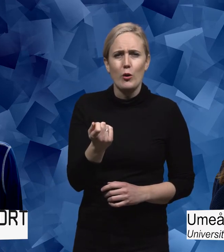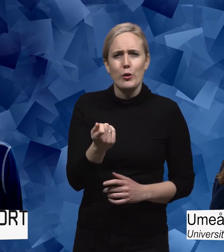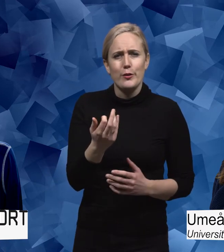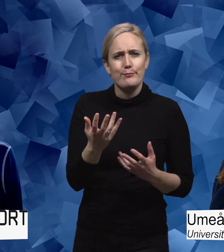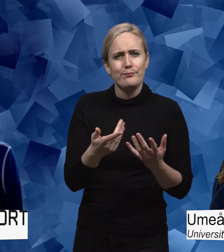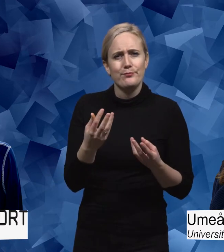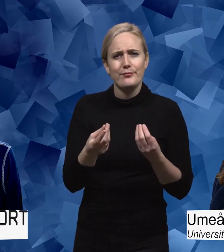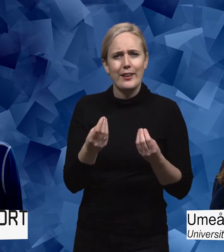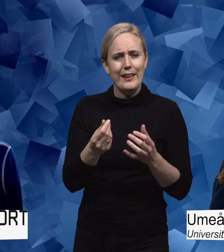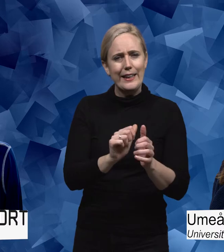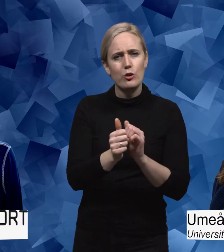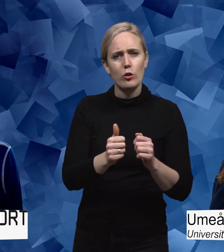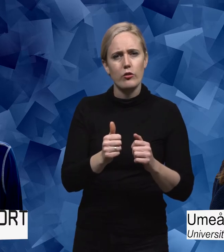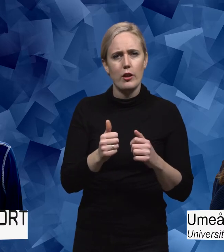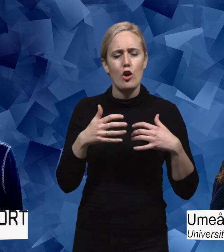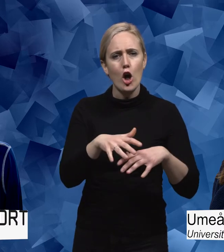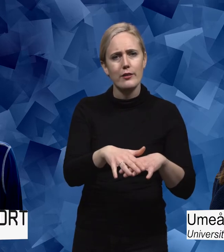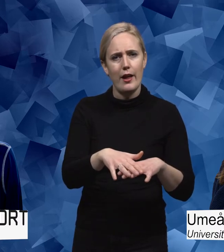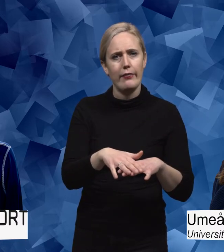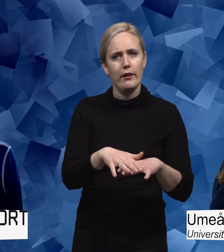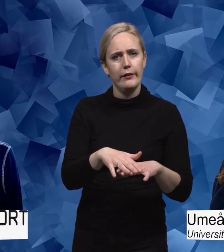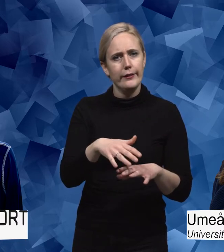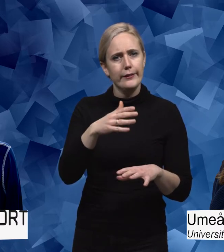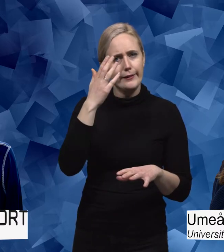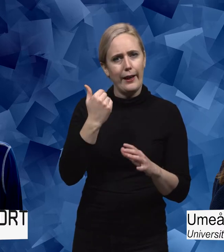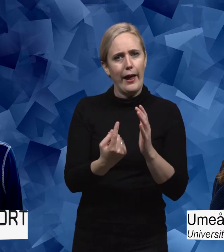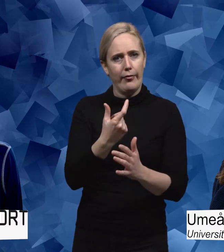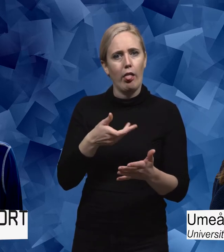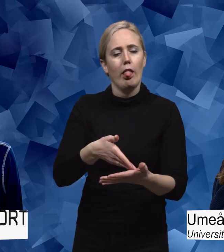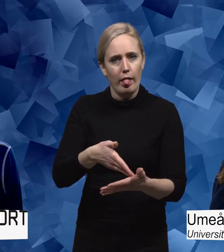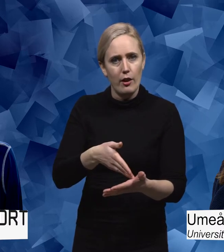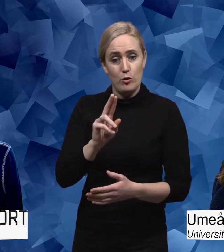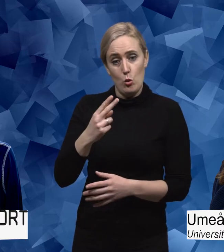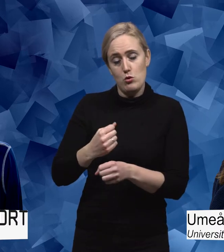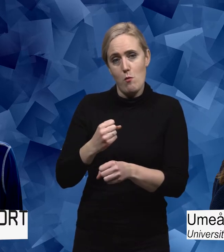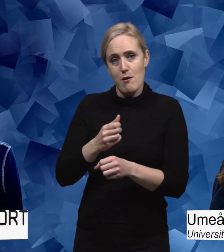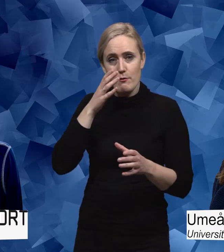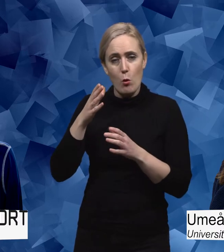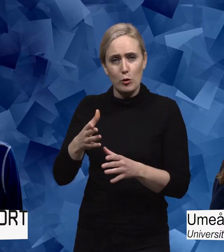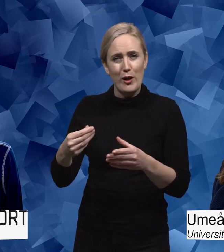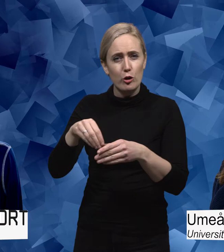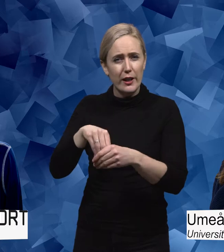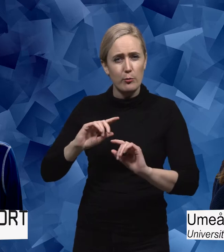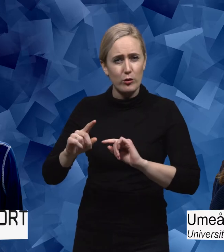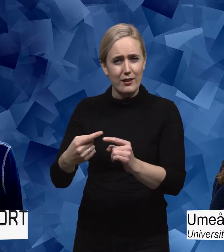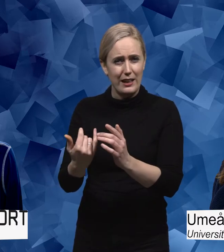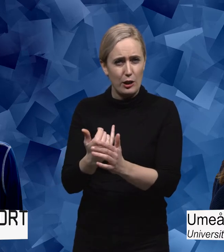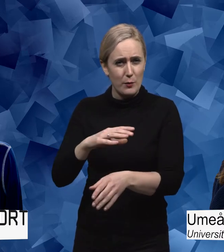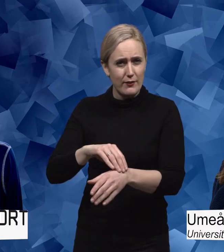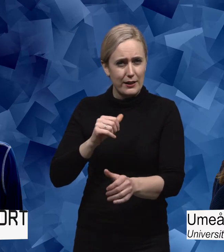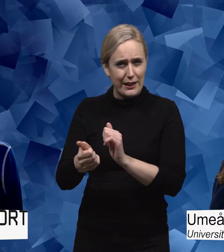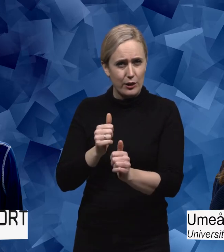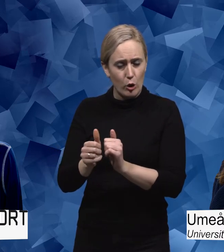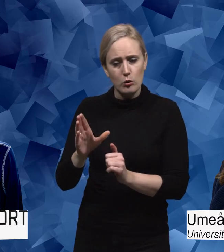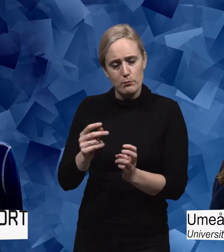som idrottsrörelsen kommer att kollidera med när man också nu jobbar med inkluderingsprocessen som är aktuell inom svensk idrott.